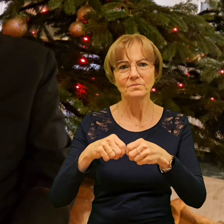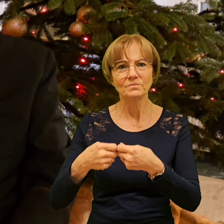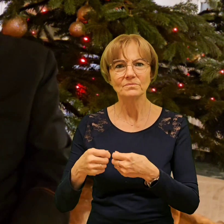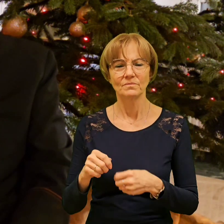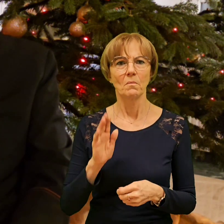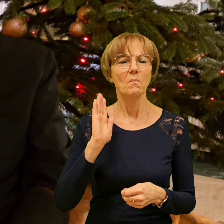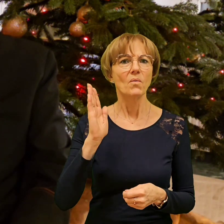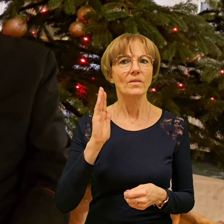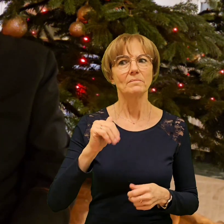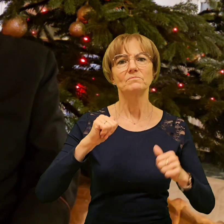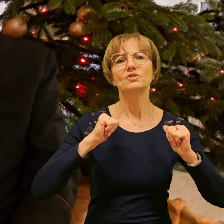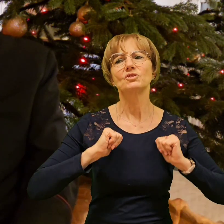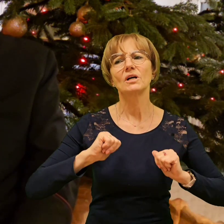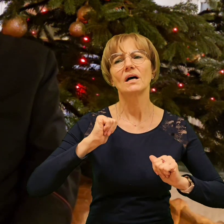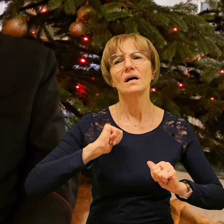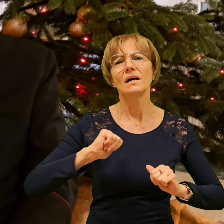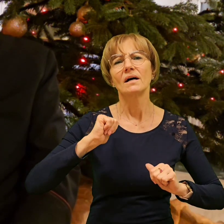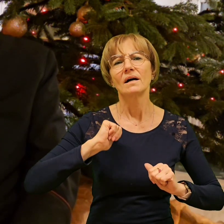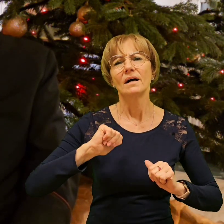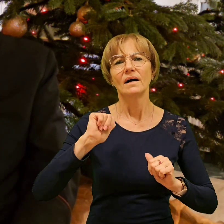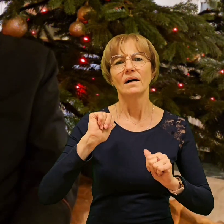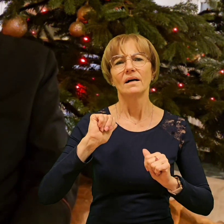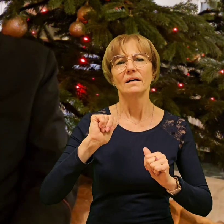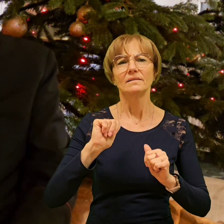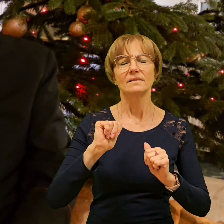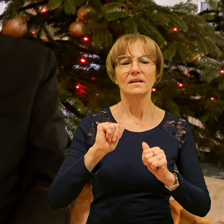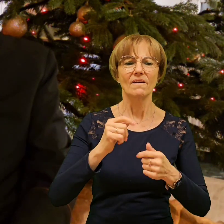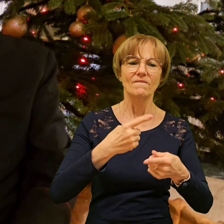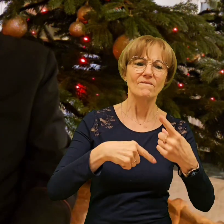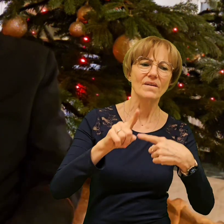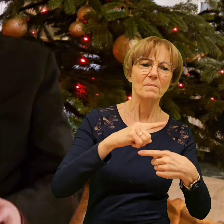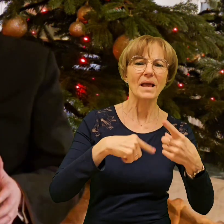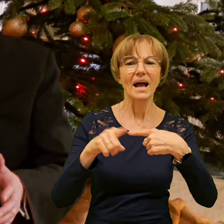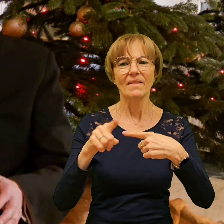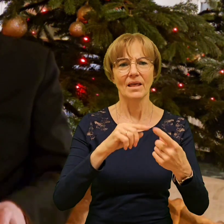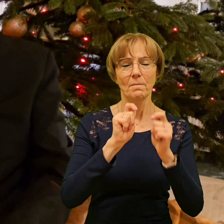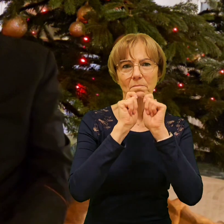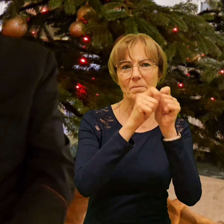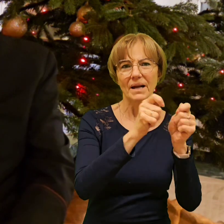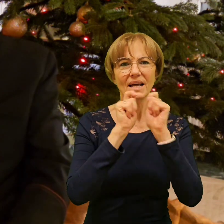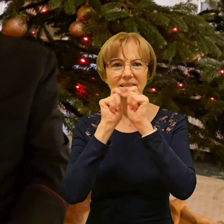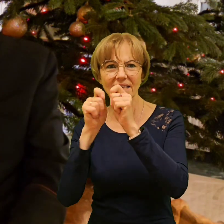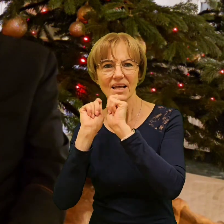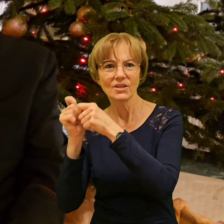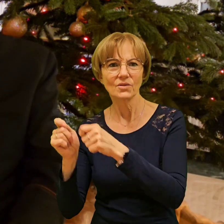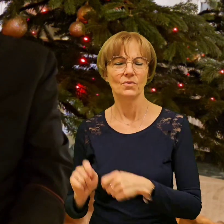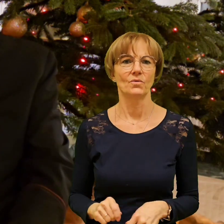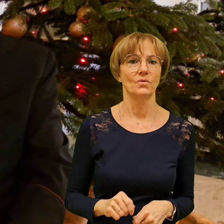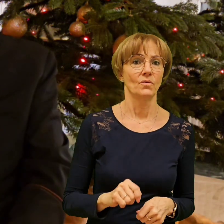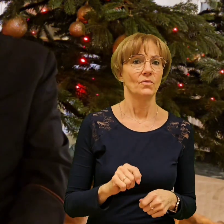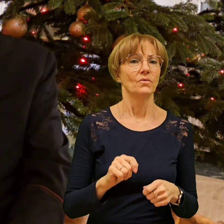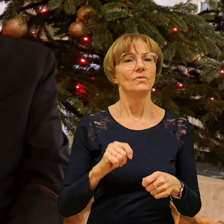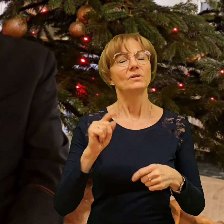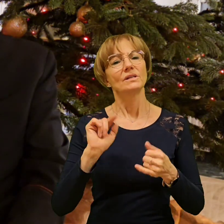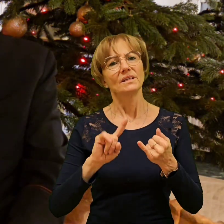No i wreszcie, potem sama ta wieczerza wigilijna